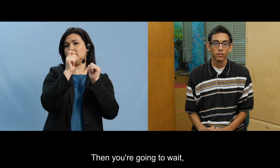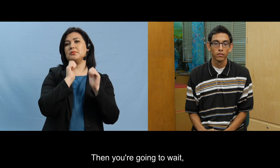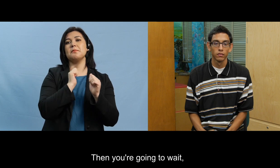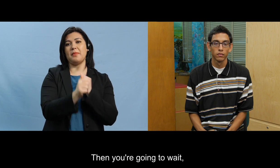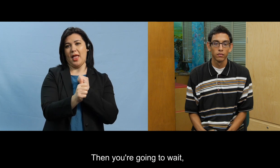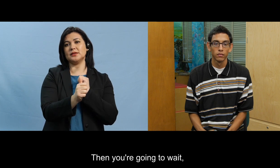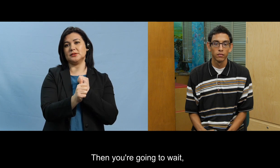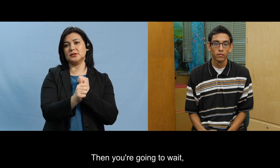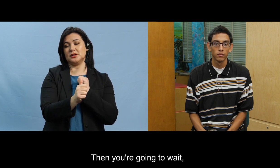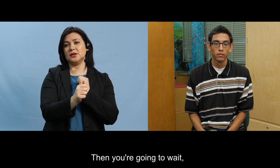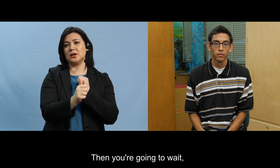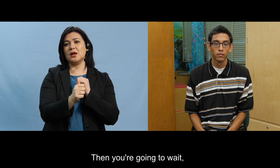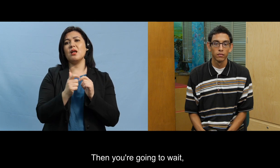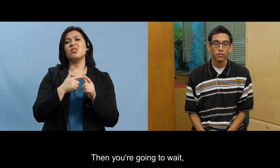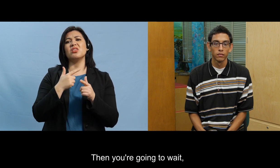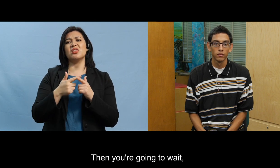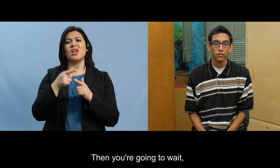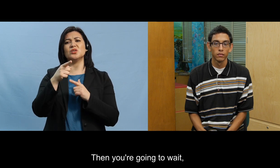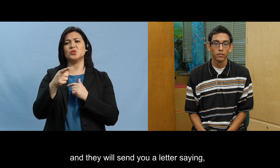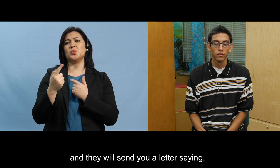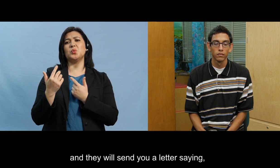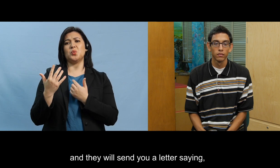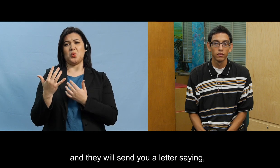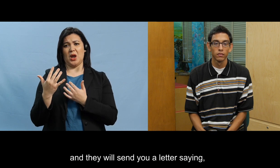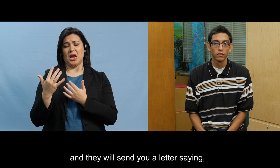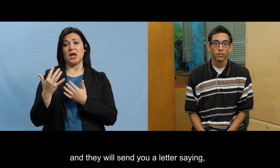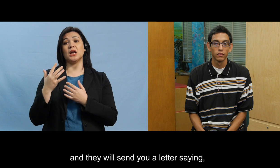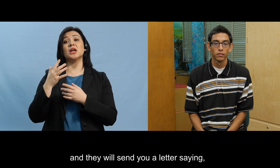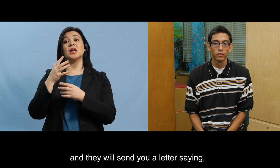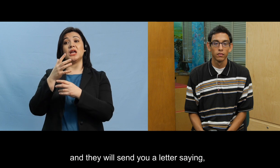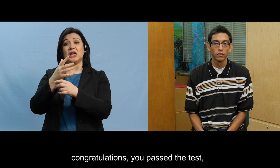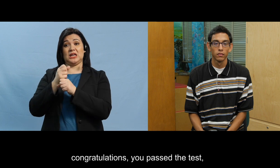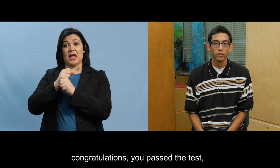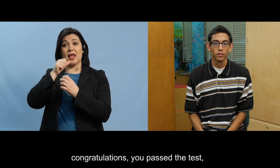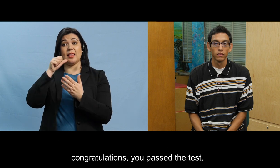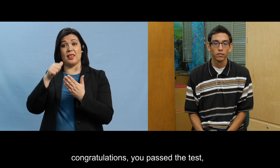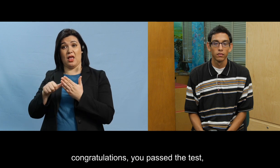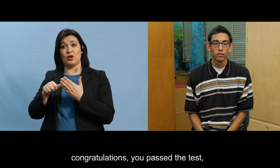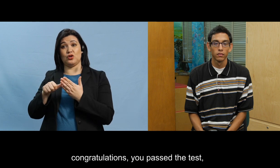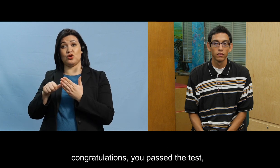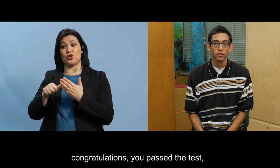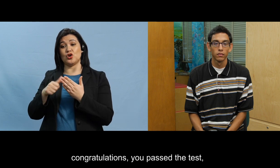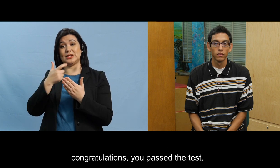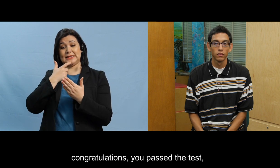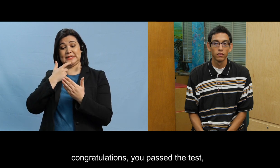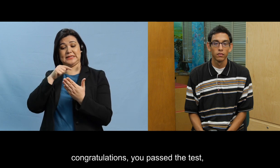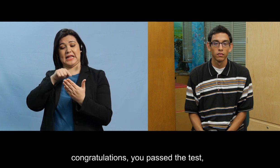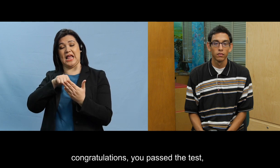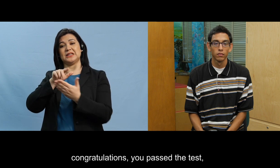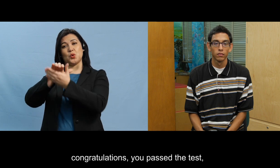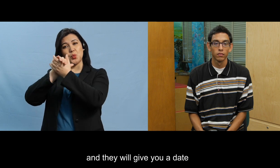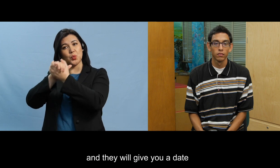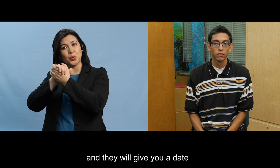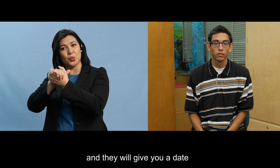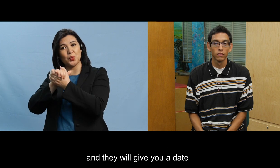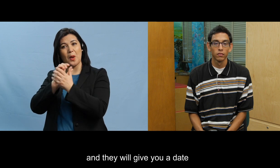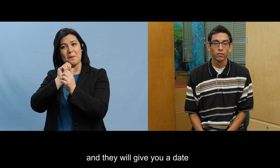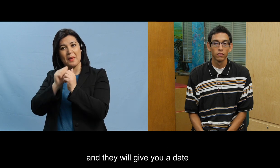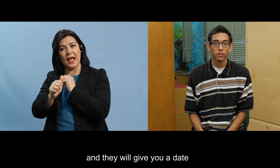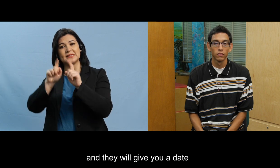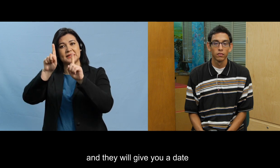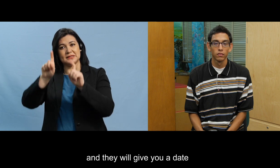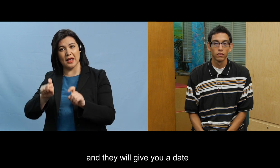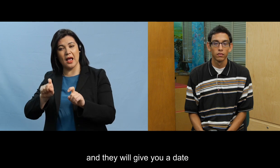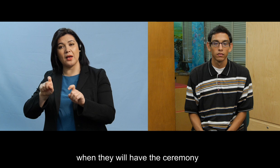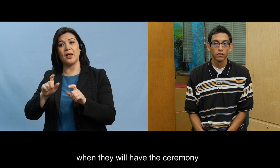después nos esperar y te van a mandar una carta diciendo felicidades pasó el examen y